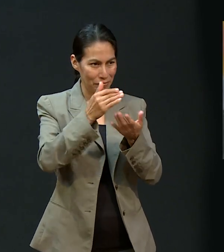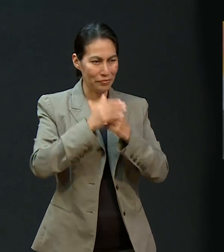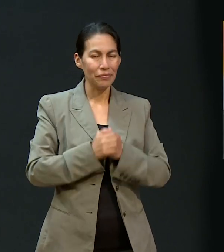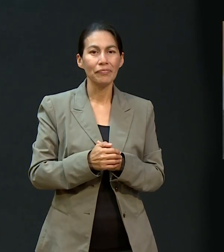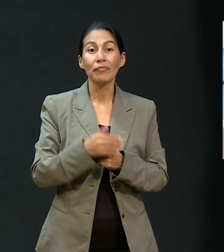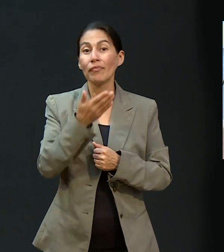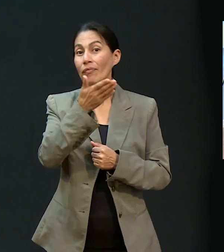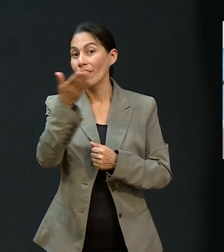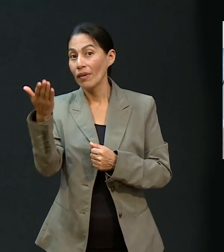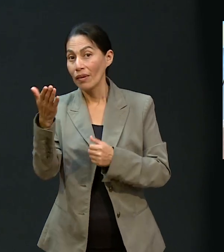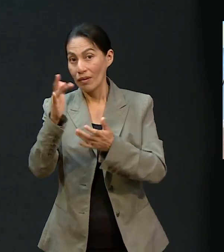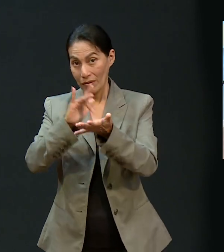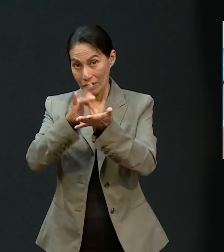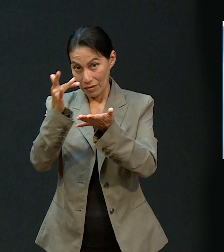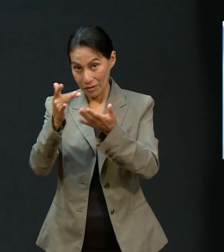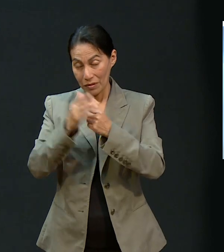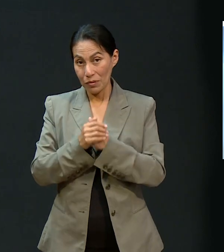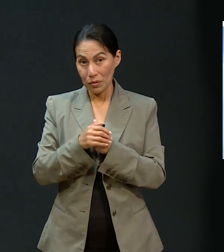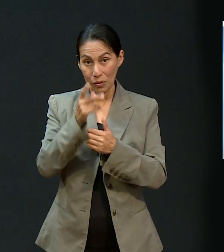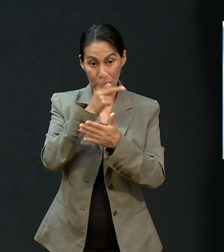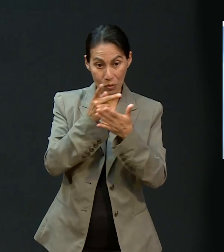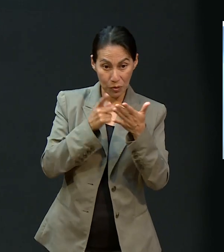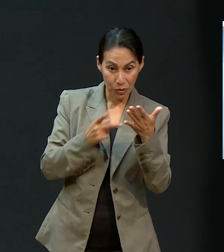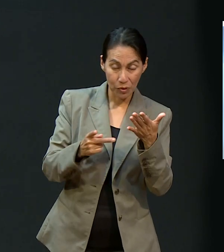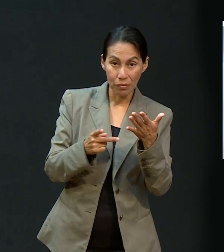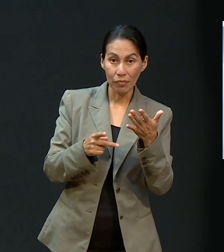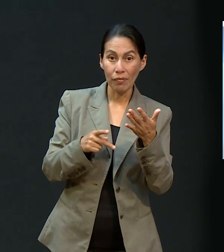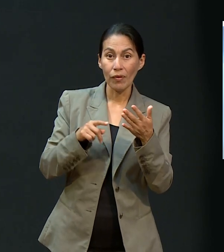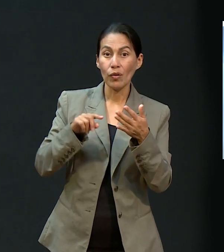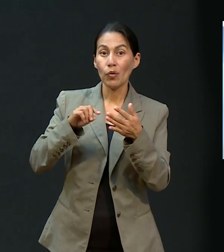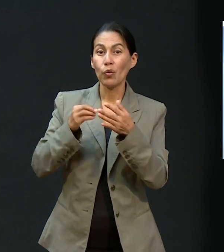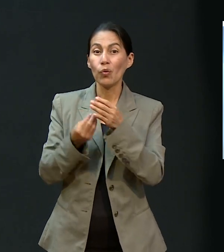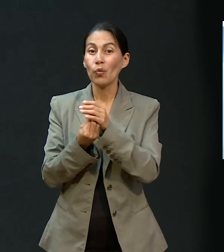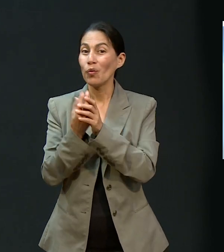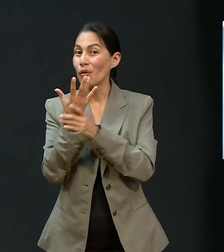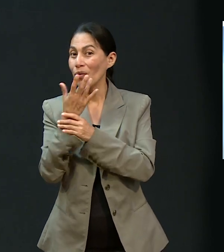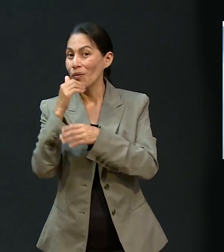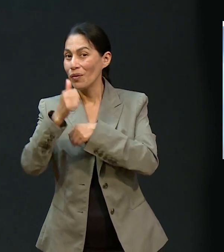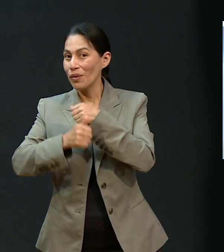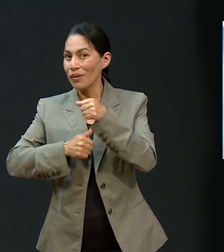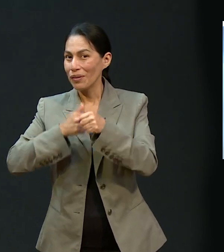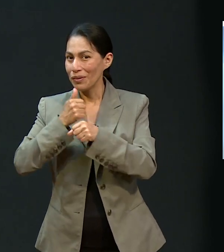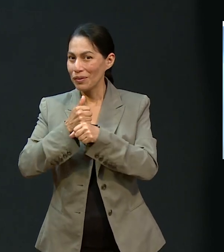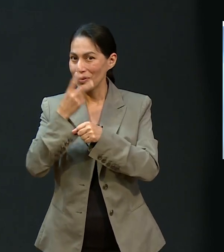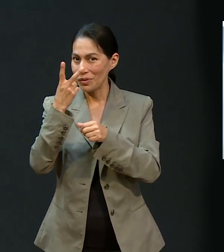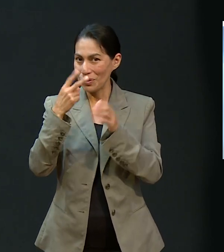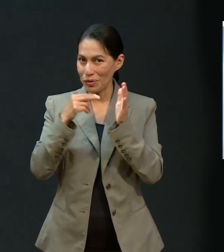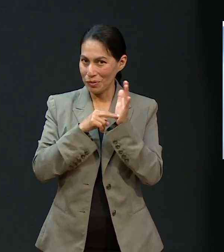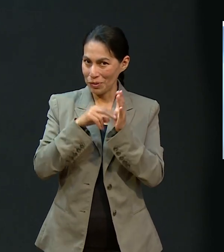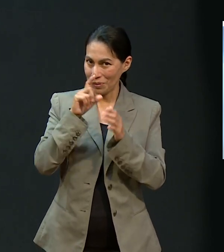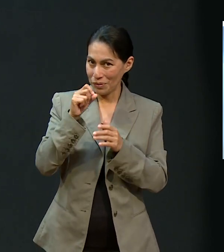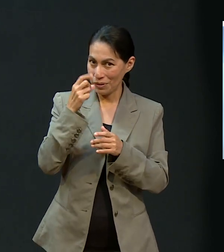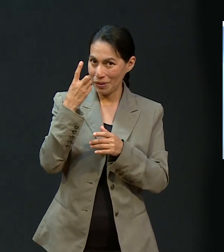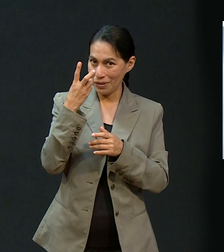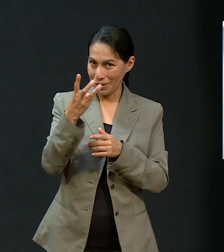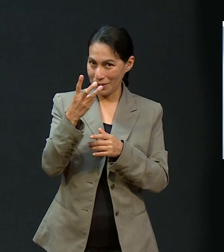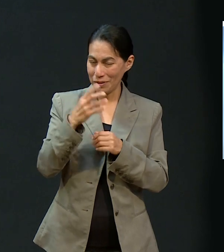Y gracias a ustedes, queridos, por estar en este programa, iniciando el nuevo año con los mejores